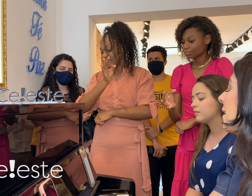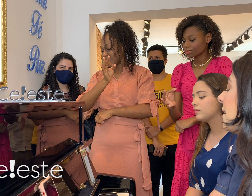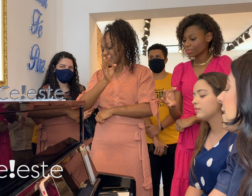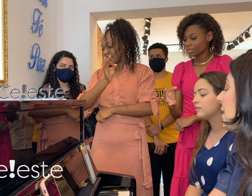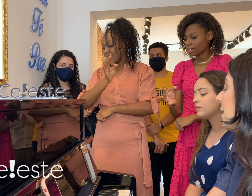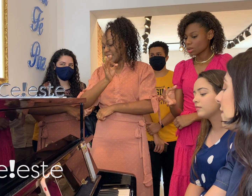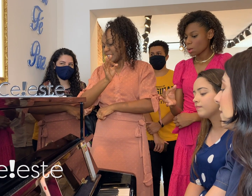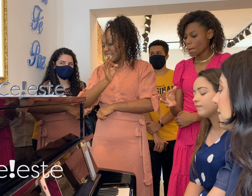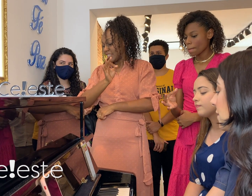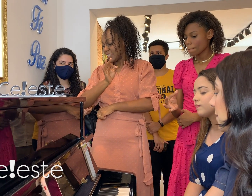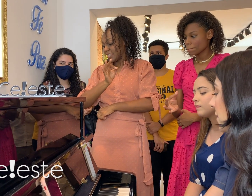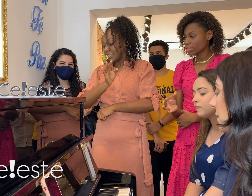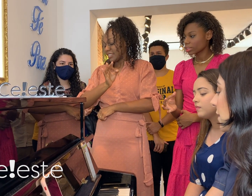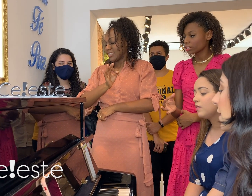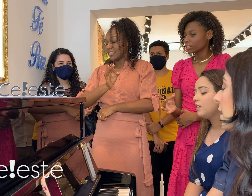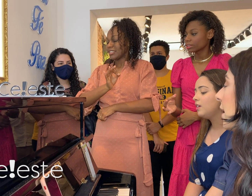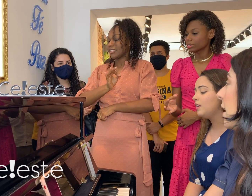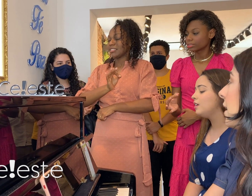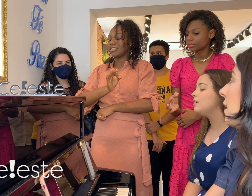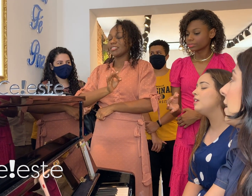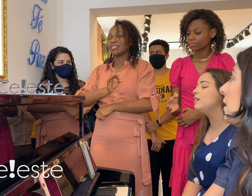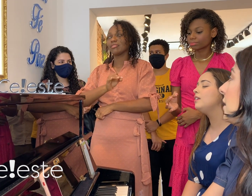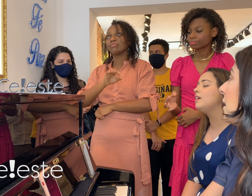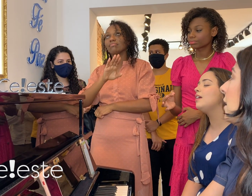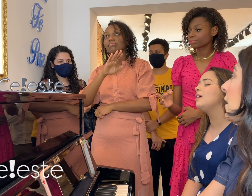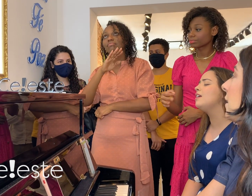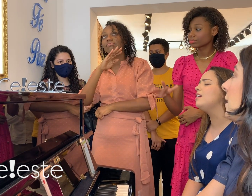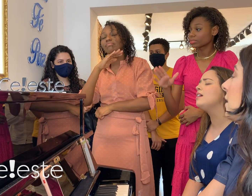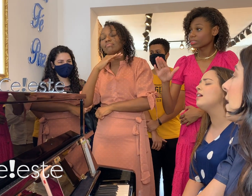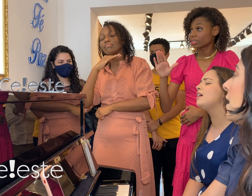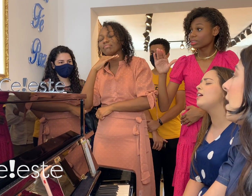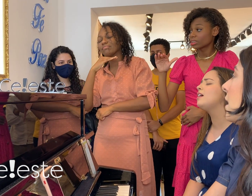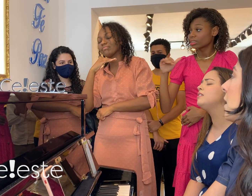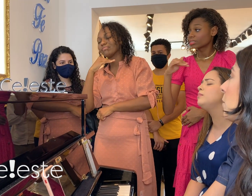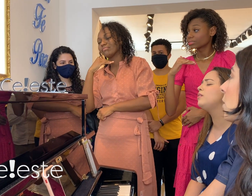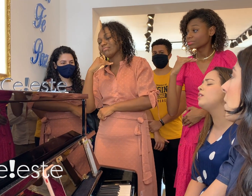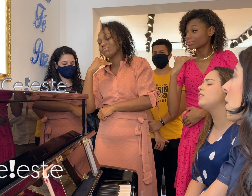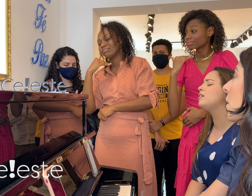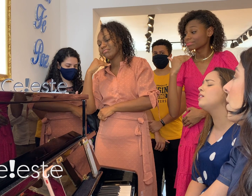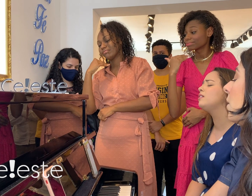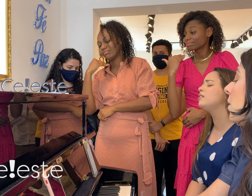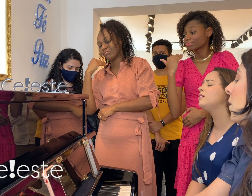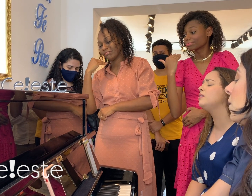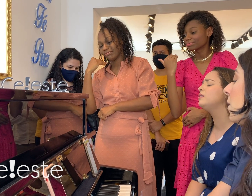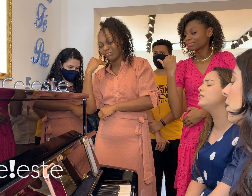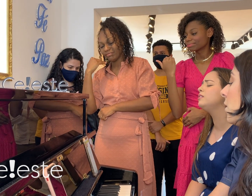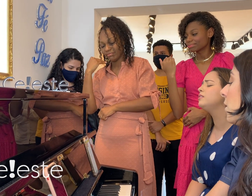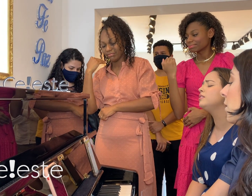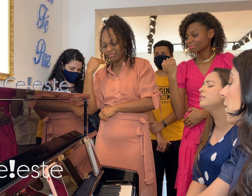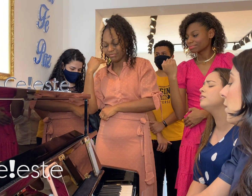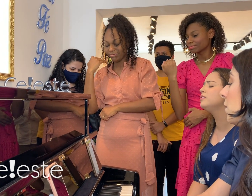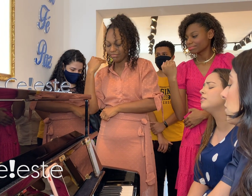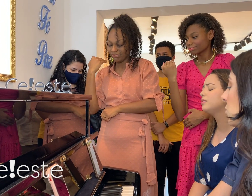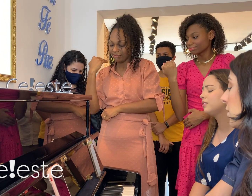Em que amor eu te